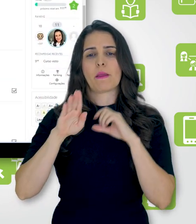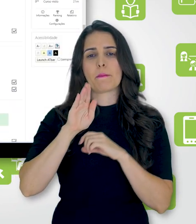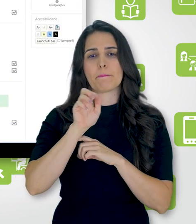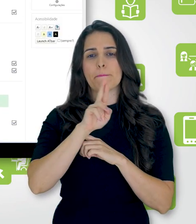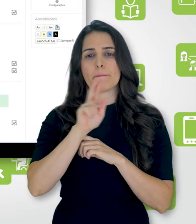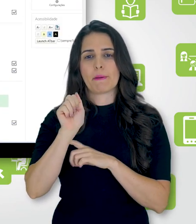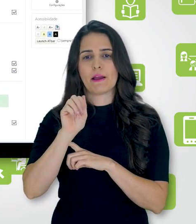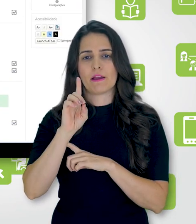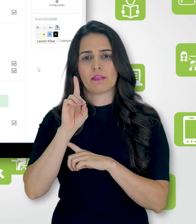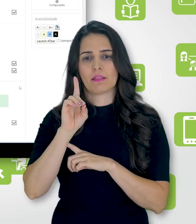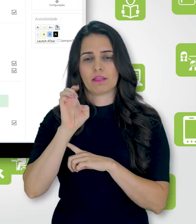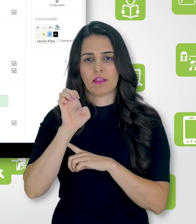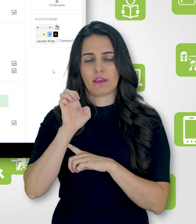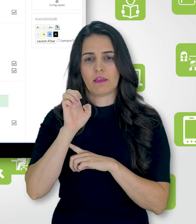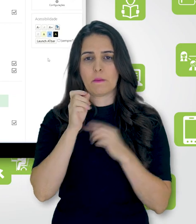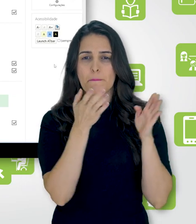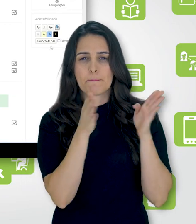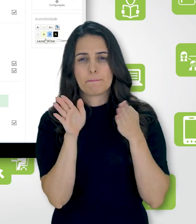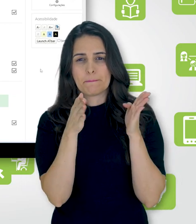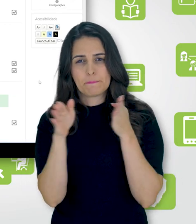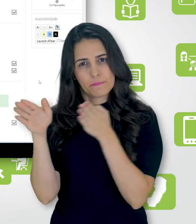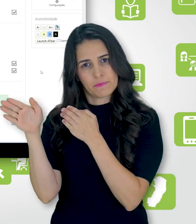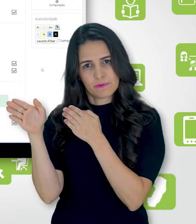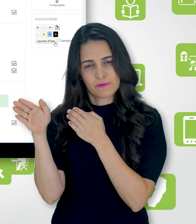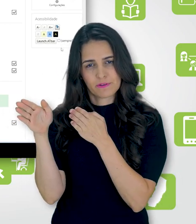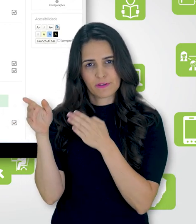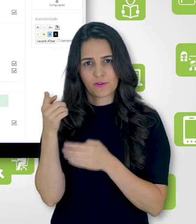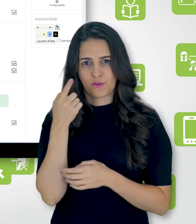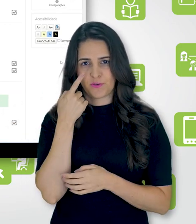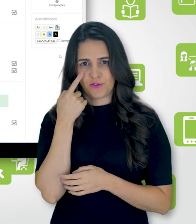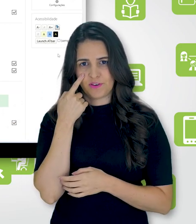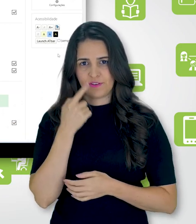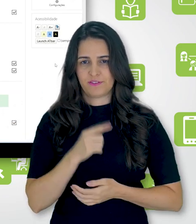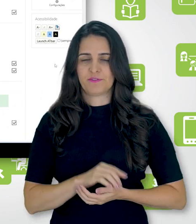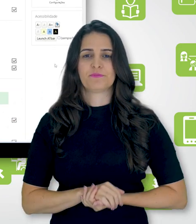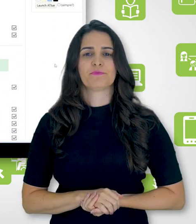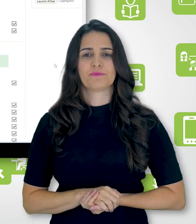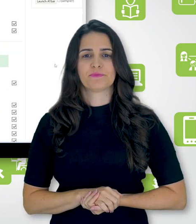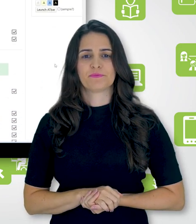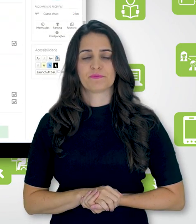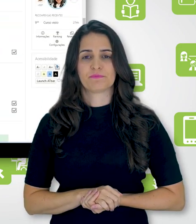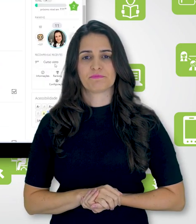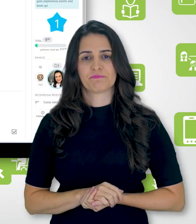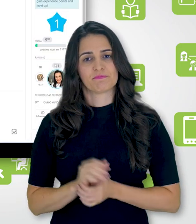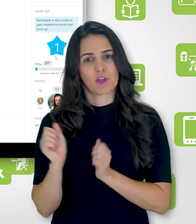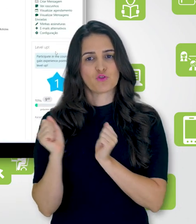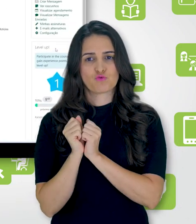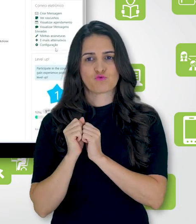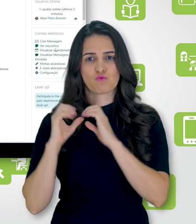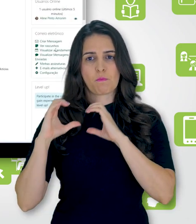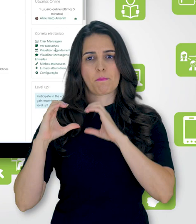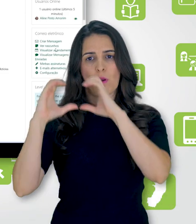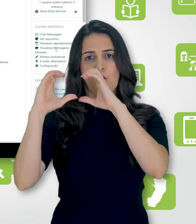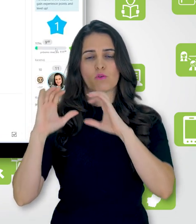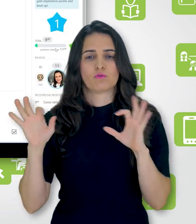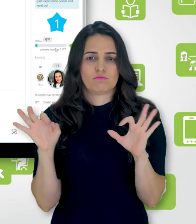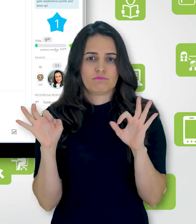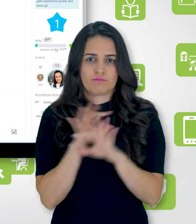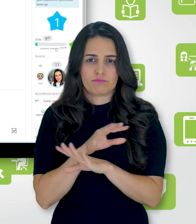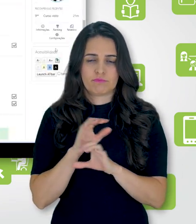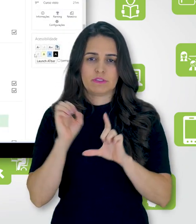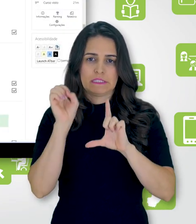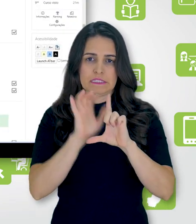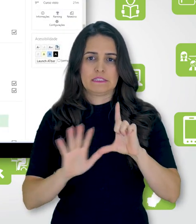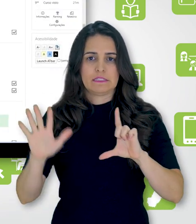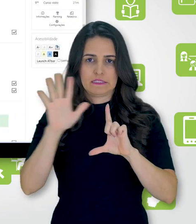barra de progresso. Ele vai ficar aqui nesse menu lateral da direita junto aos demais blocos que eu já tenho